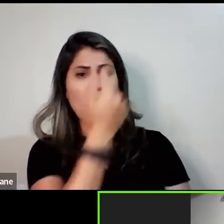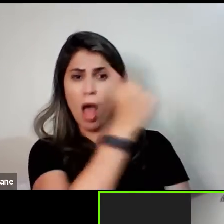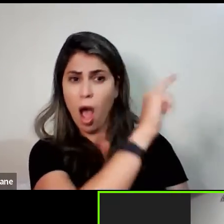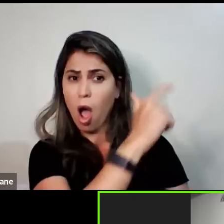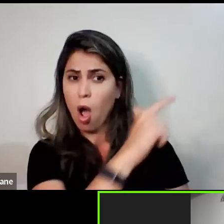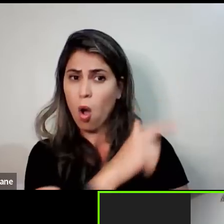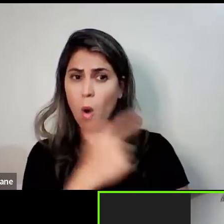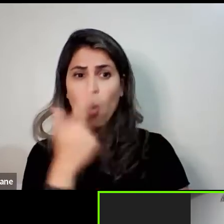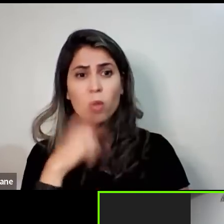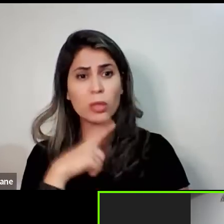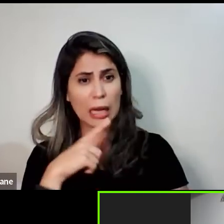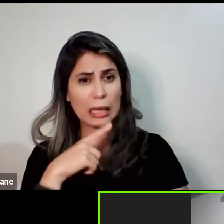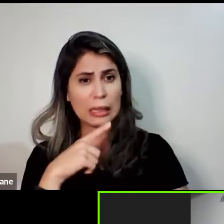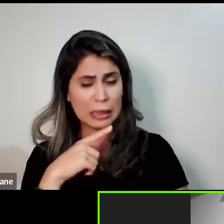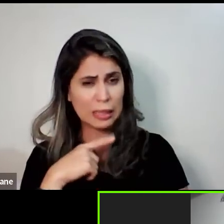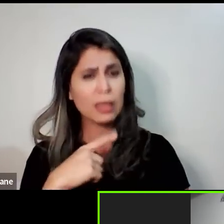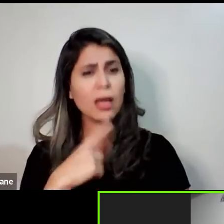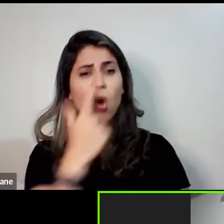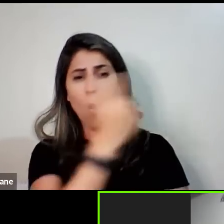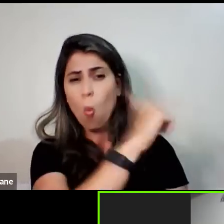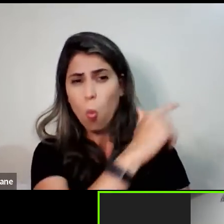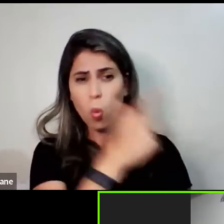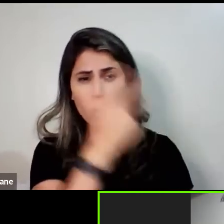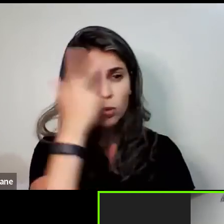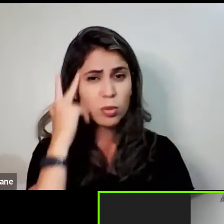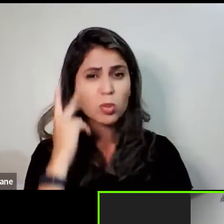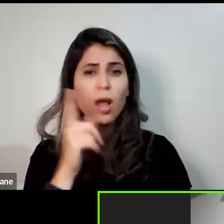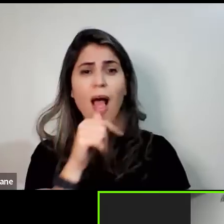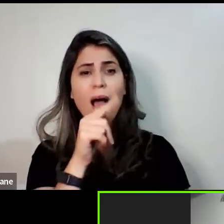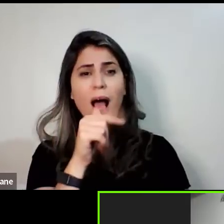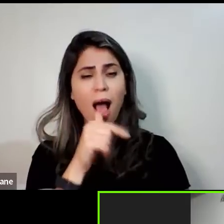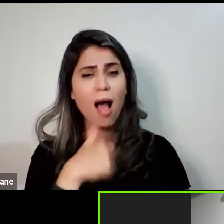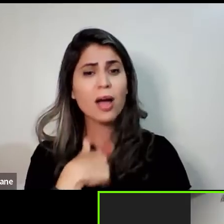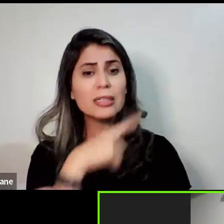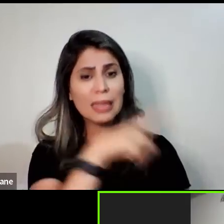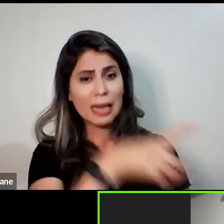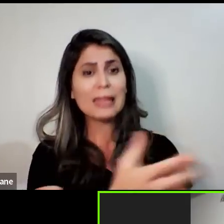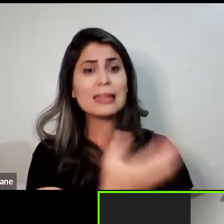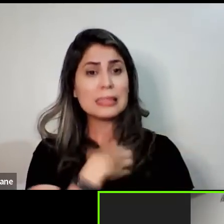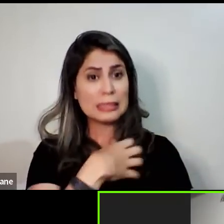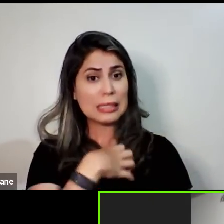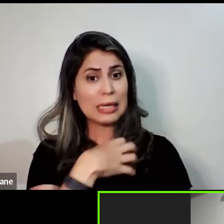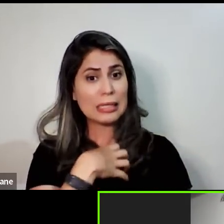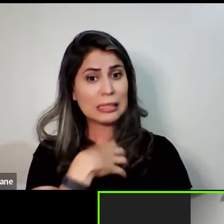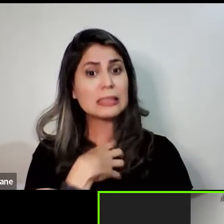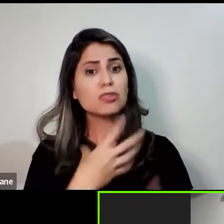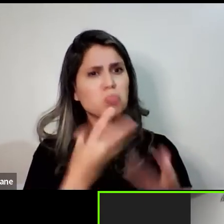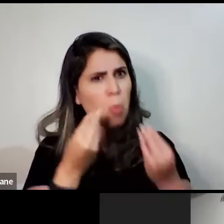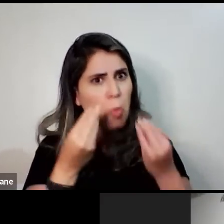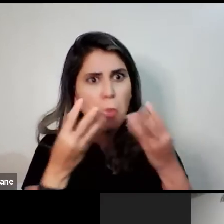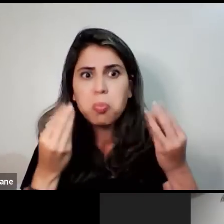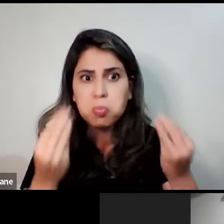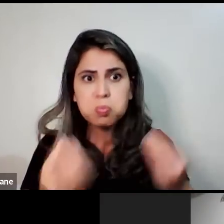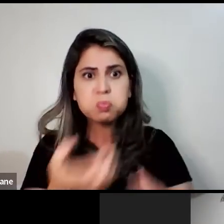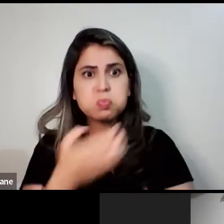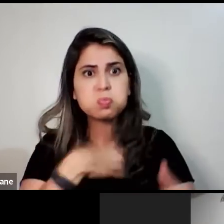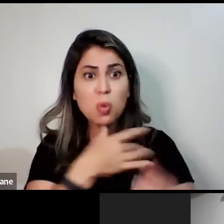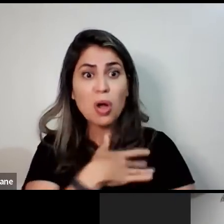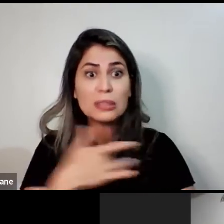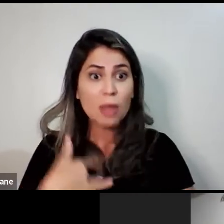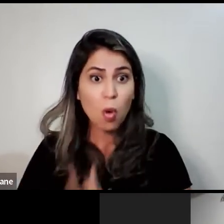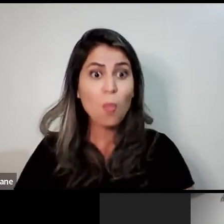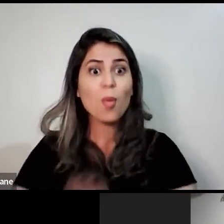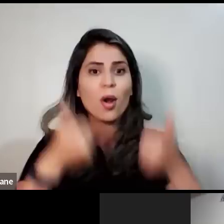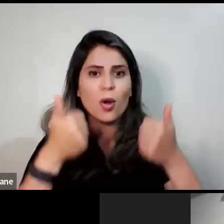intermédio da Geralda Miranda, ela falou que está tendo muito benefício da água. Todas as pessoas,